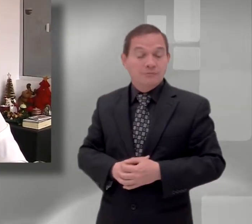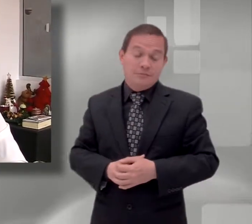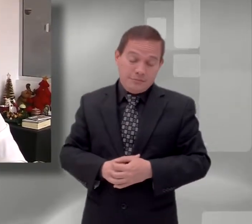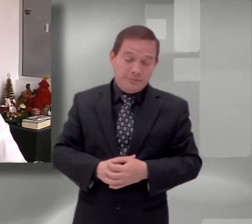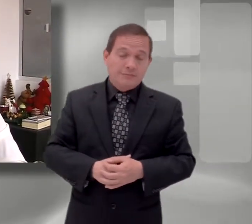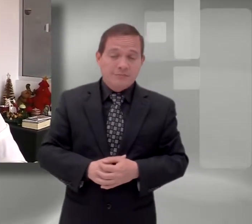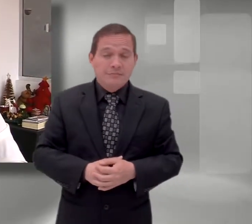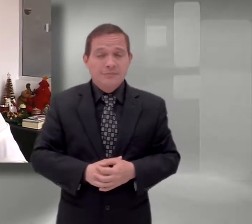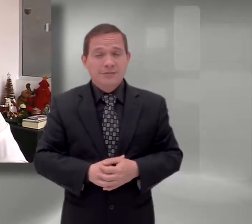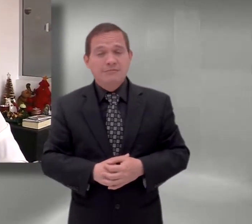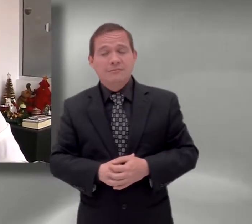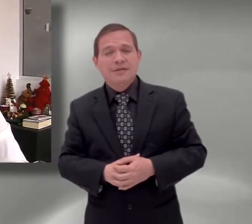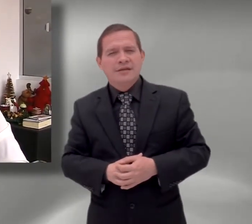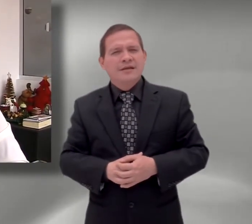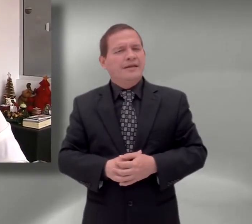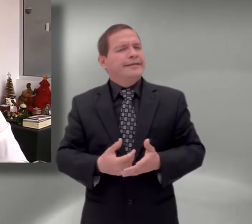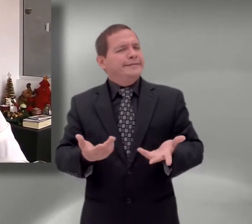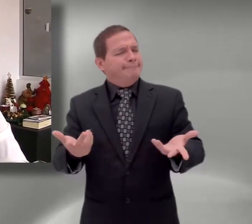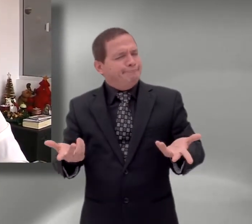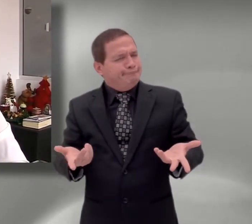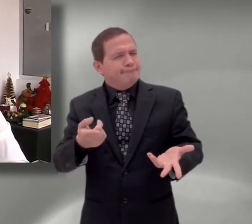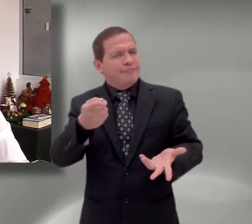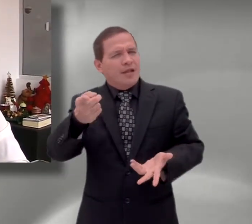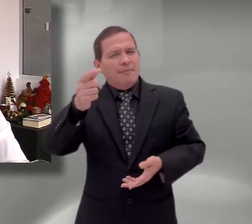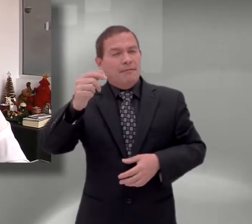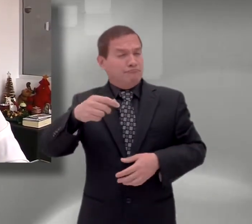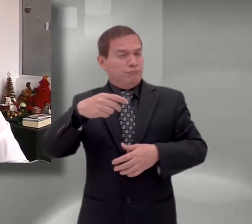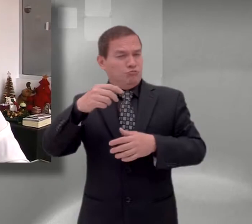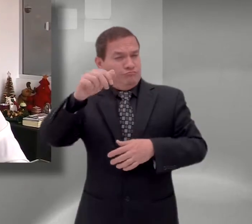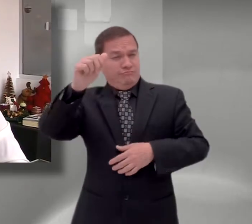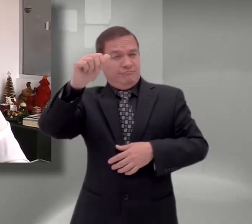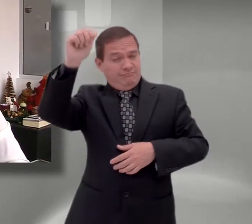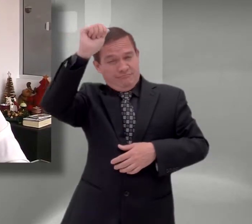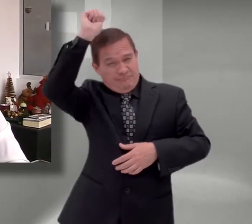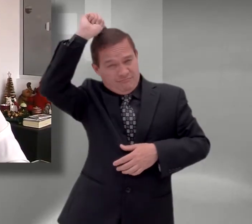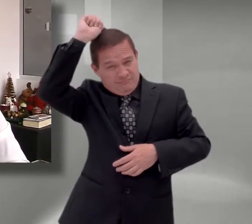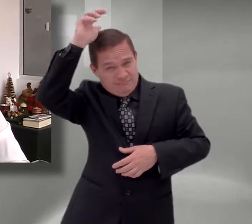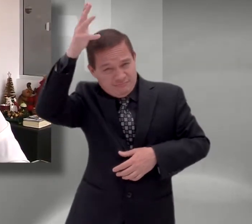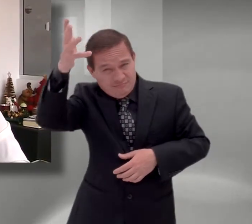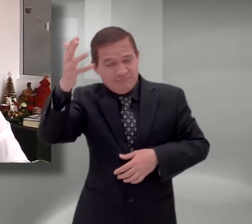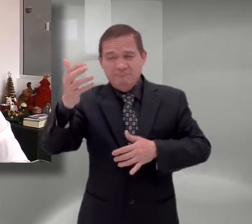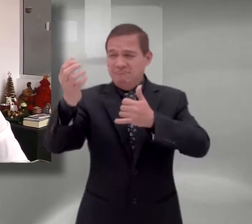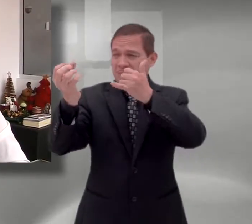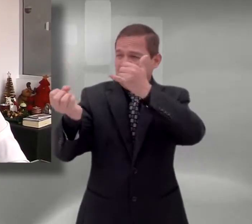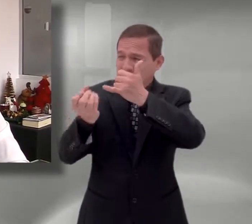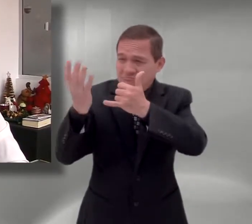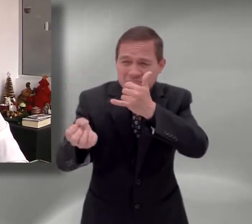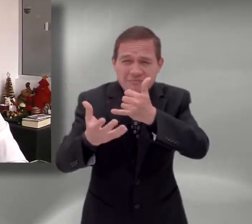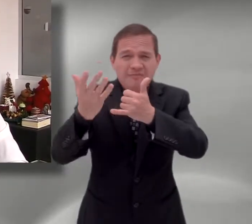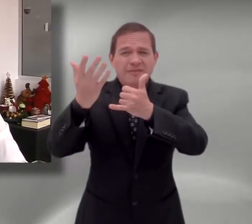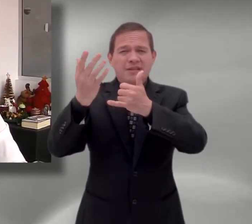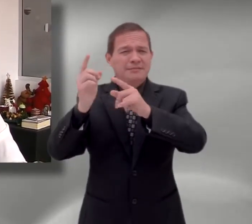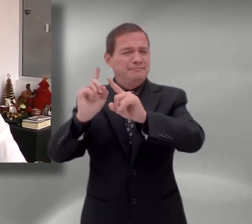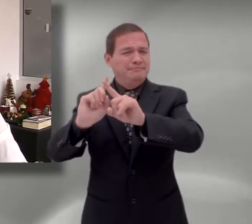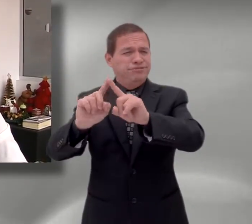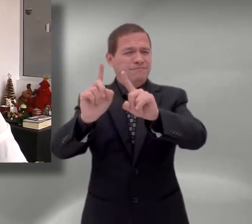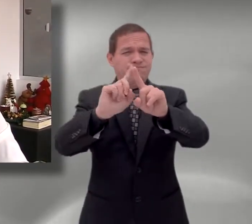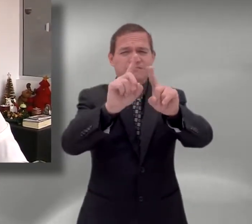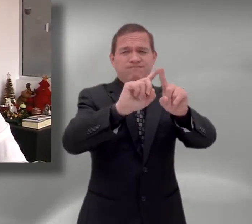docentes. También desde el punto de vista pedagógico y didáctico. Hay múltiples formas de comunicación